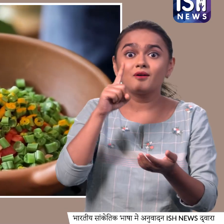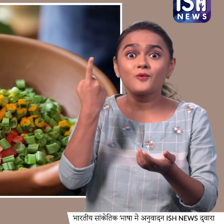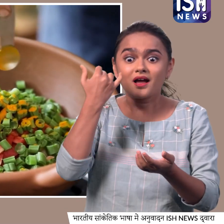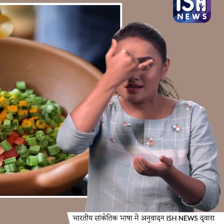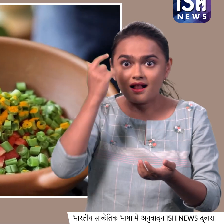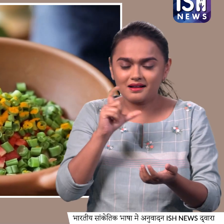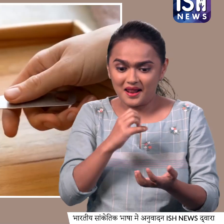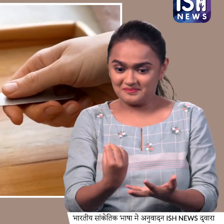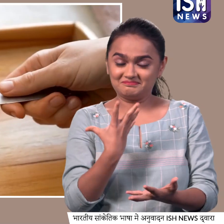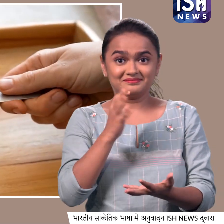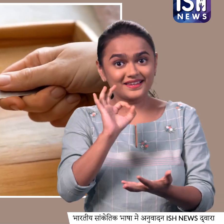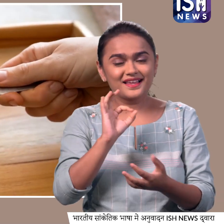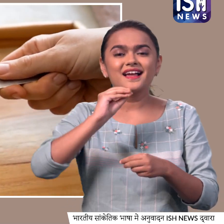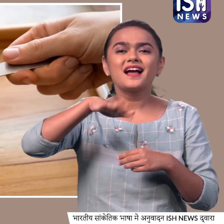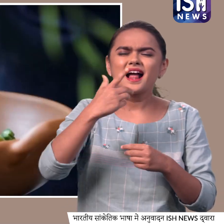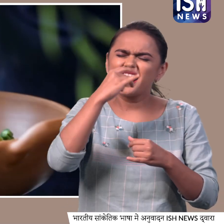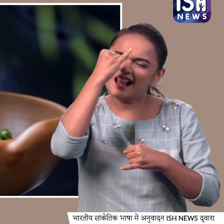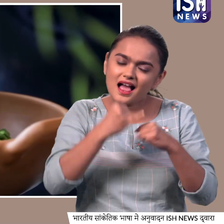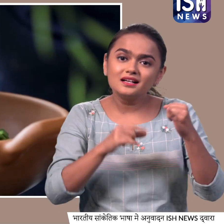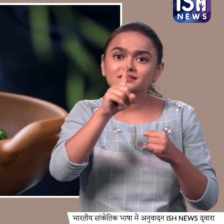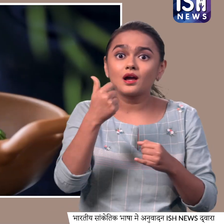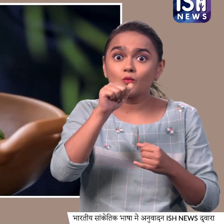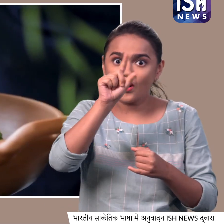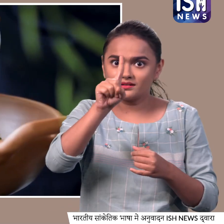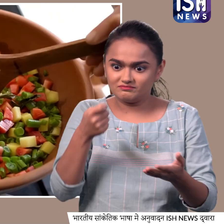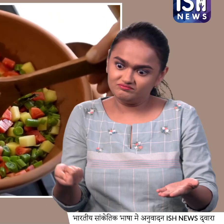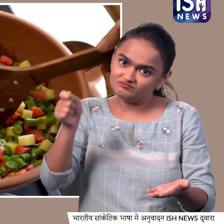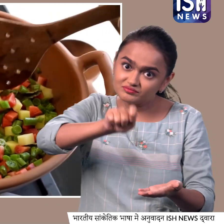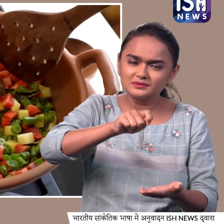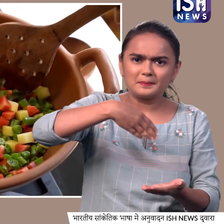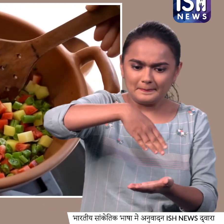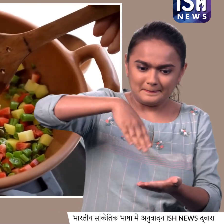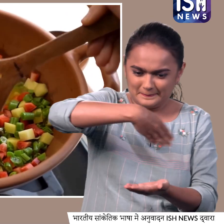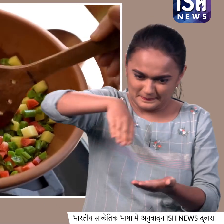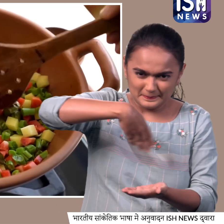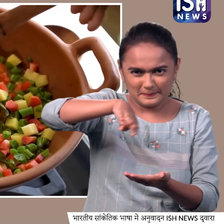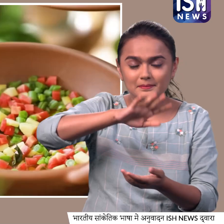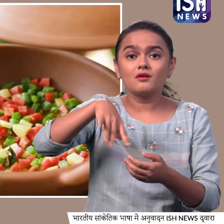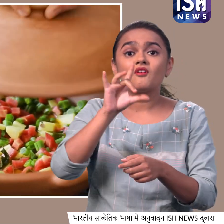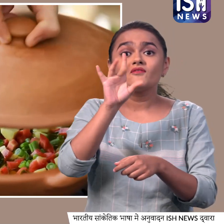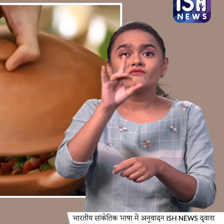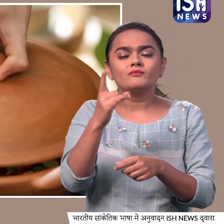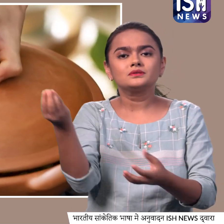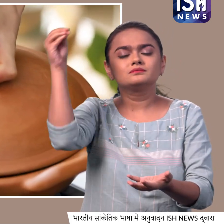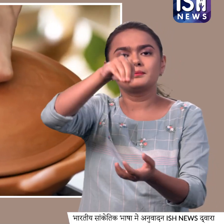रंग के लिए और आखिर में डाले 1 कप पानी और अच्छी से मिलाकर 15 मिनिट के लिए धक कर रख दे,